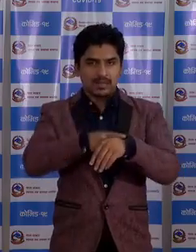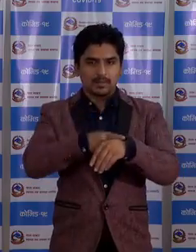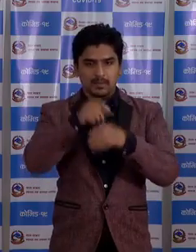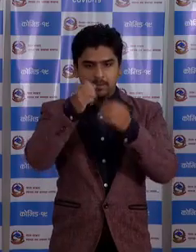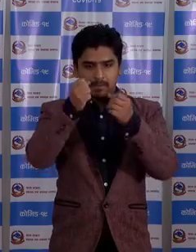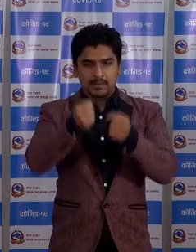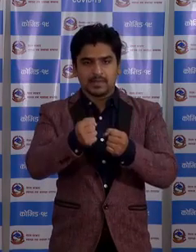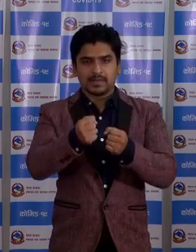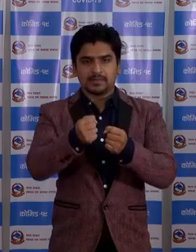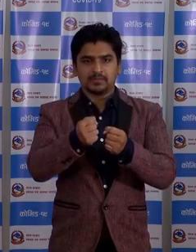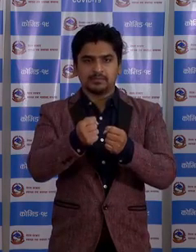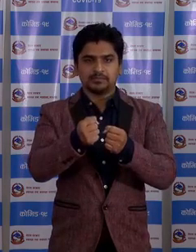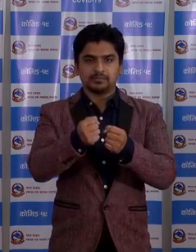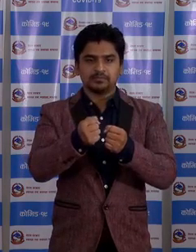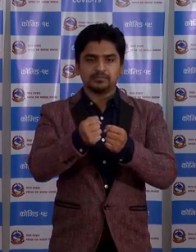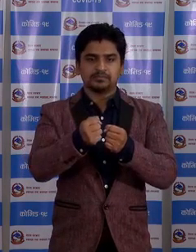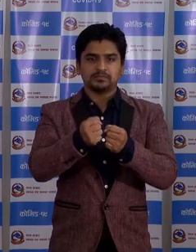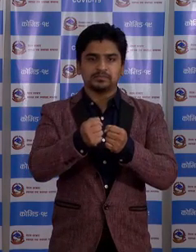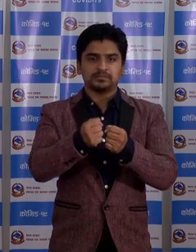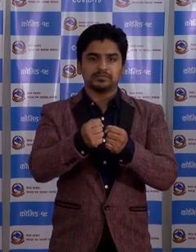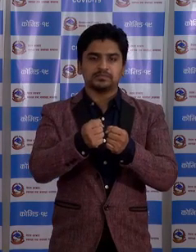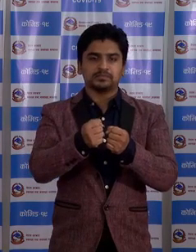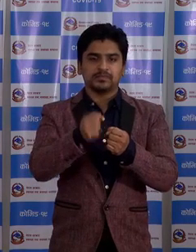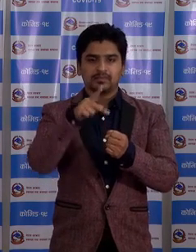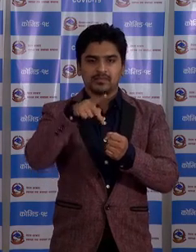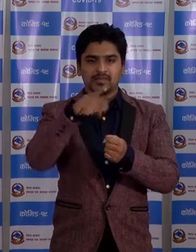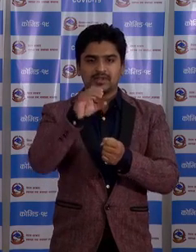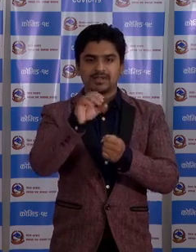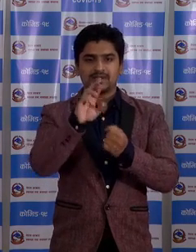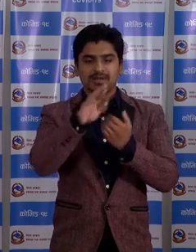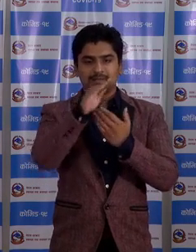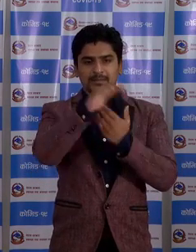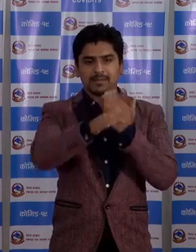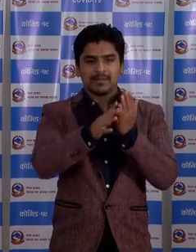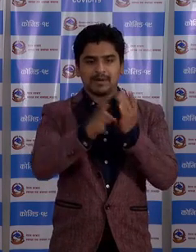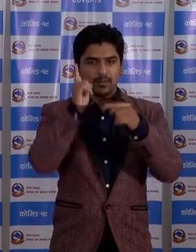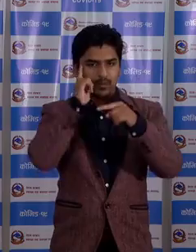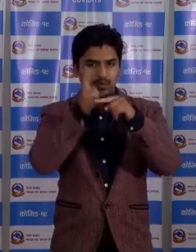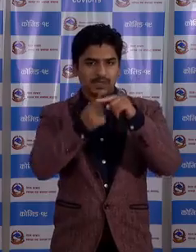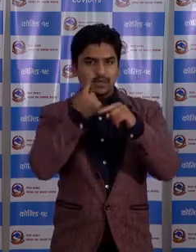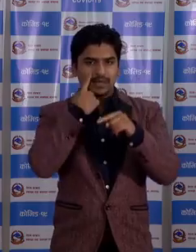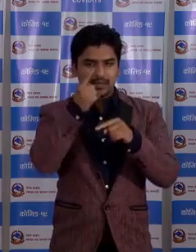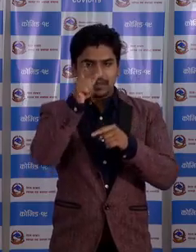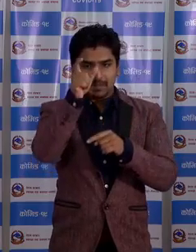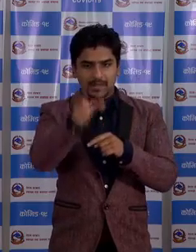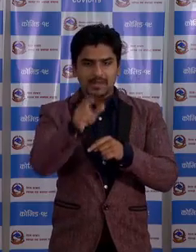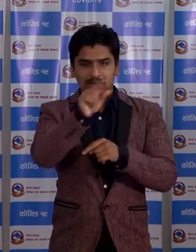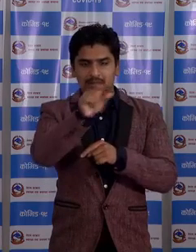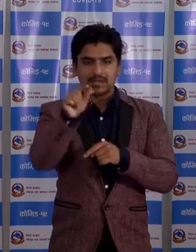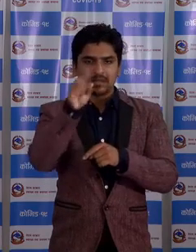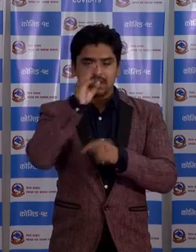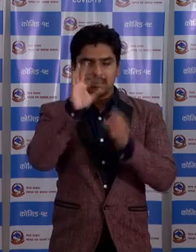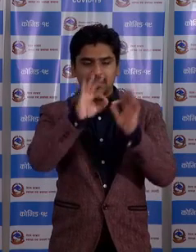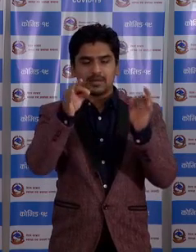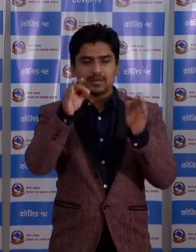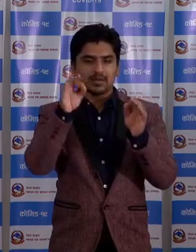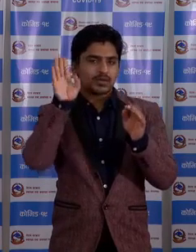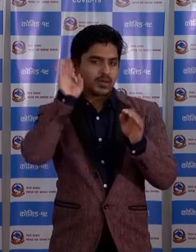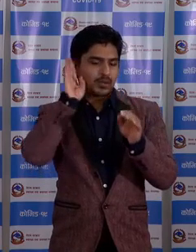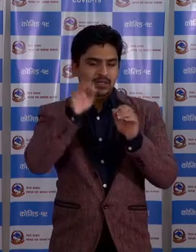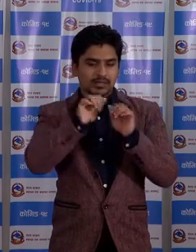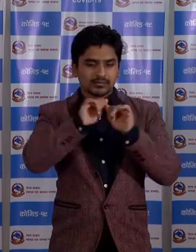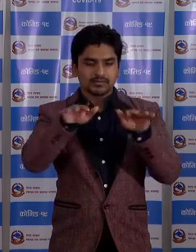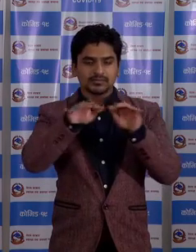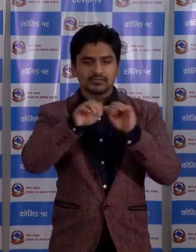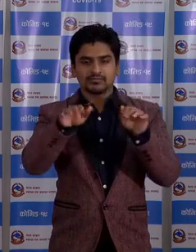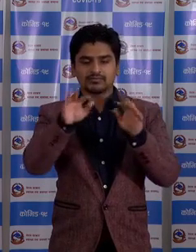रहनु बहे का PCR विदिवाट गर्दा पोजिटिव देखेका बेक्तिको बारेमा विविन्न समाचार मां